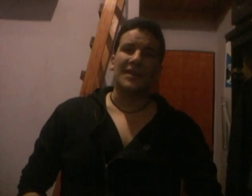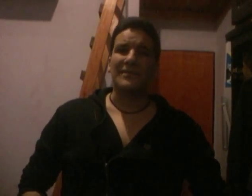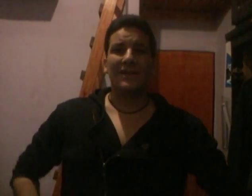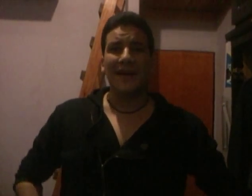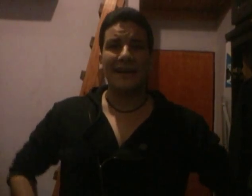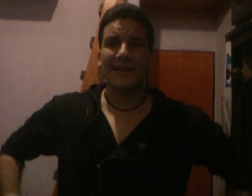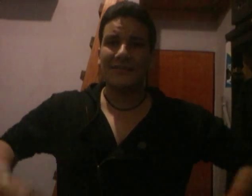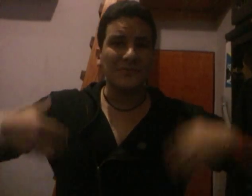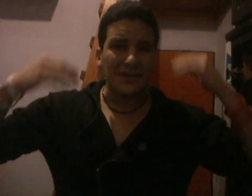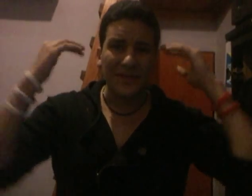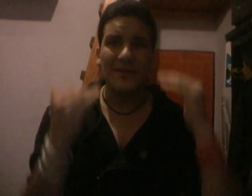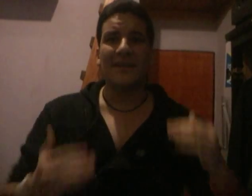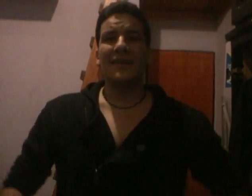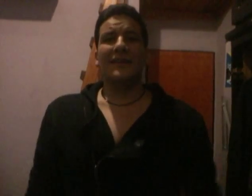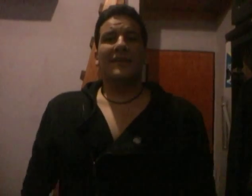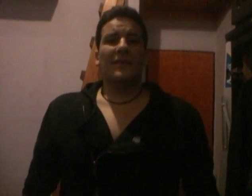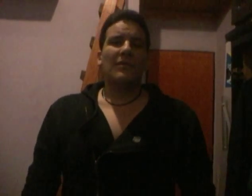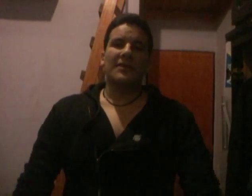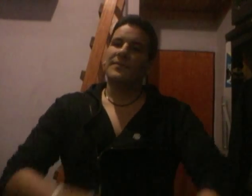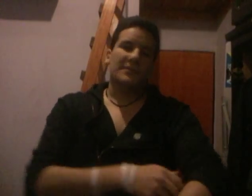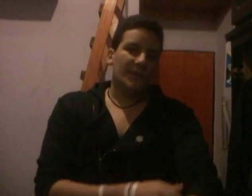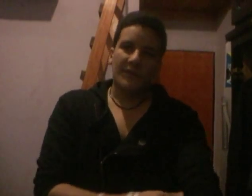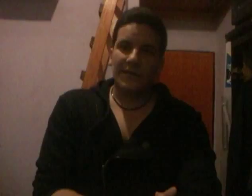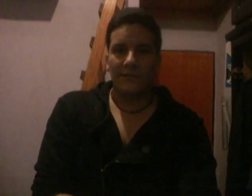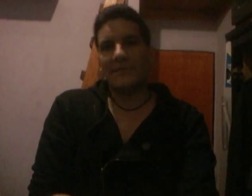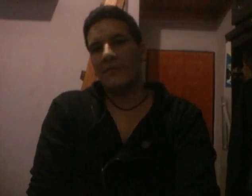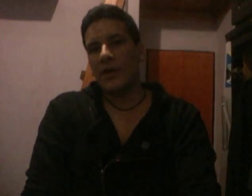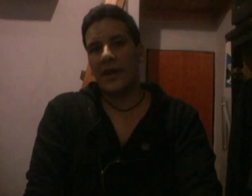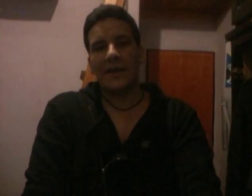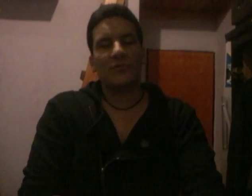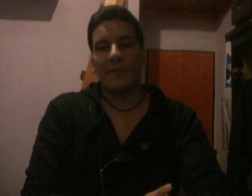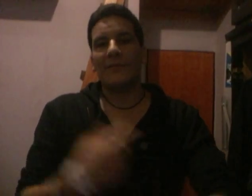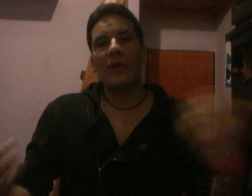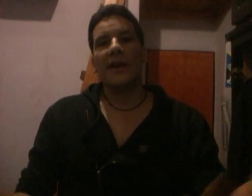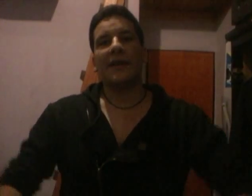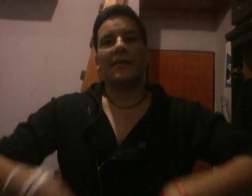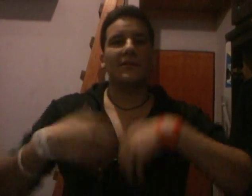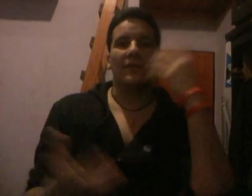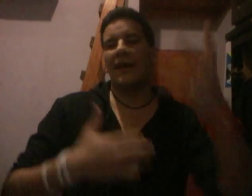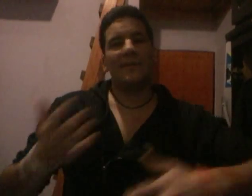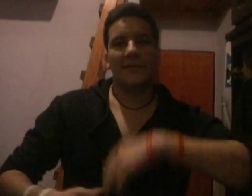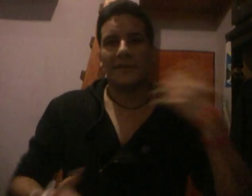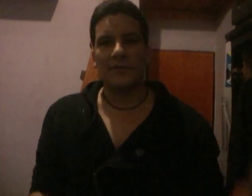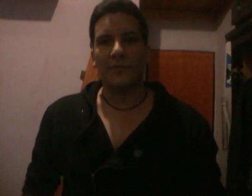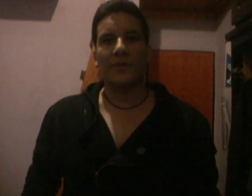termina mal, no termina mal. Después, bueno, Batman, eh, muere y hacen todo y demás, pero yo sé que eso no importa.